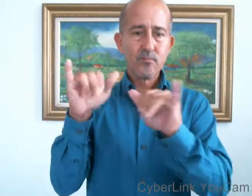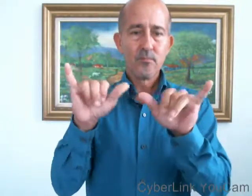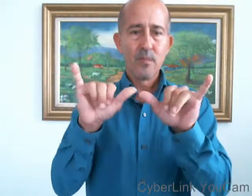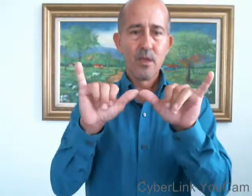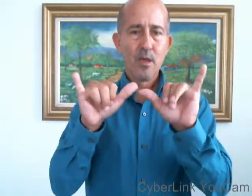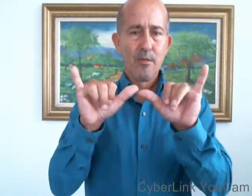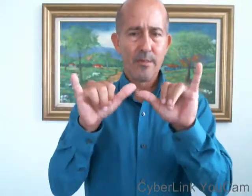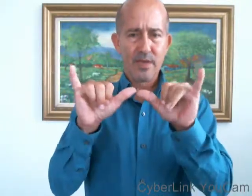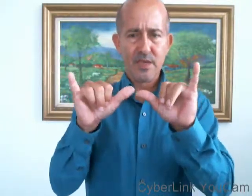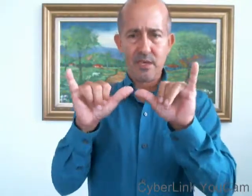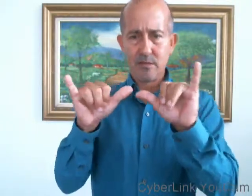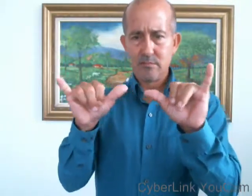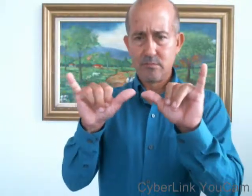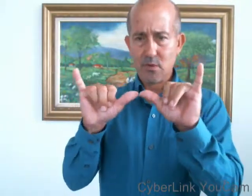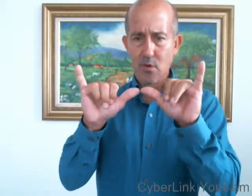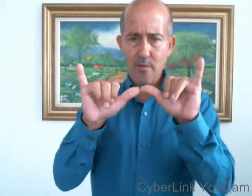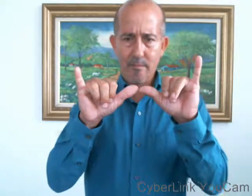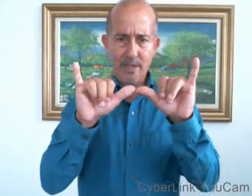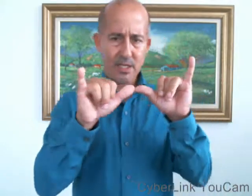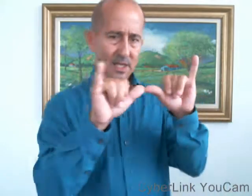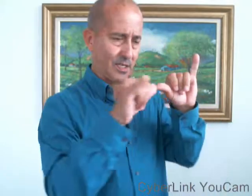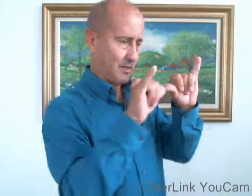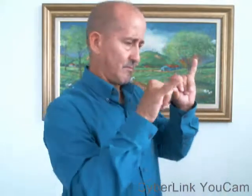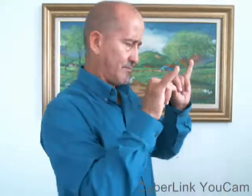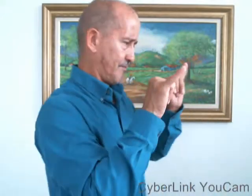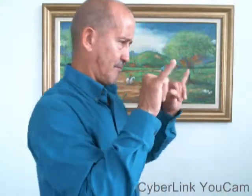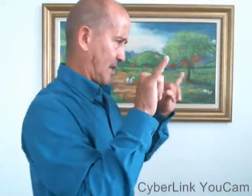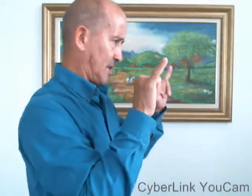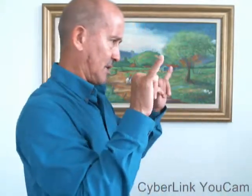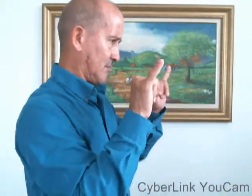Medir, medir, medidas, medir.